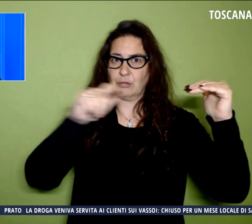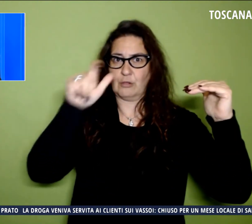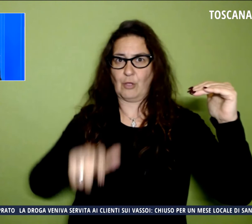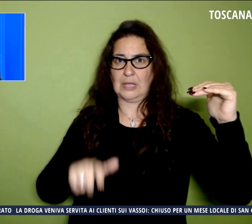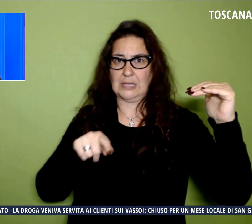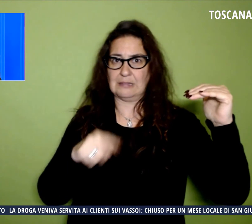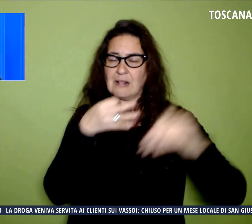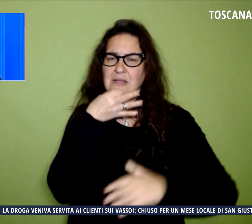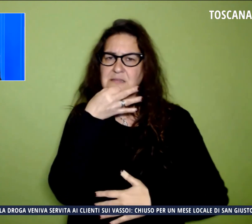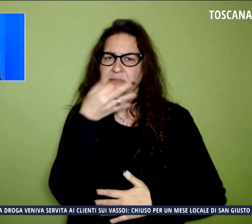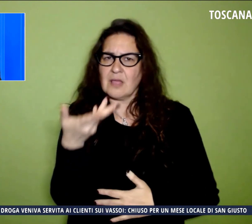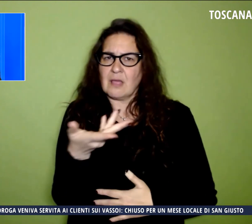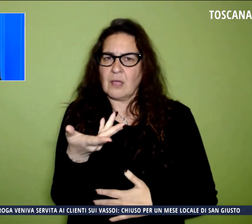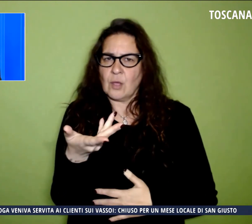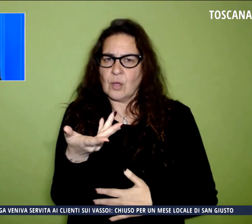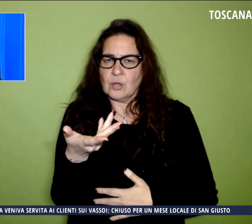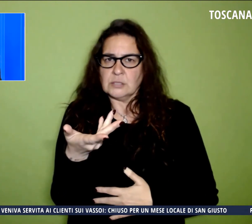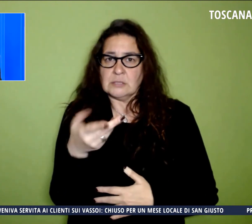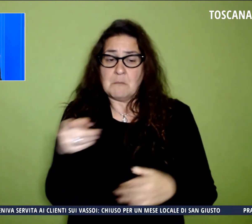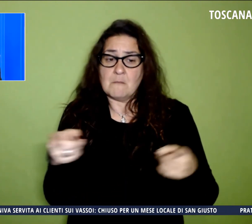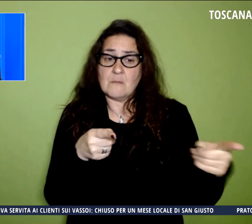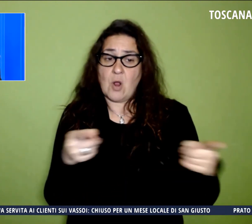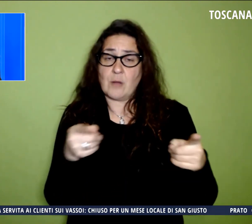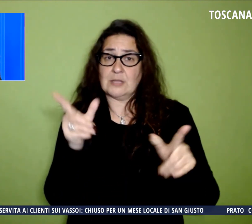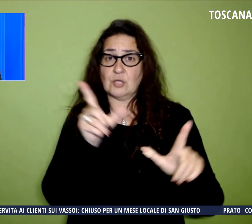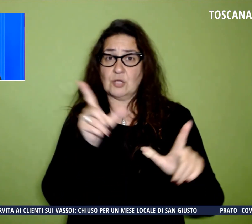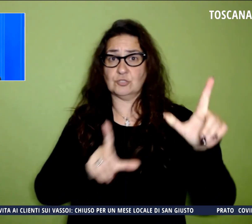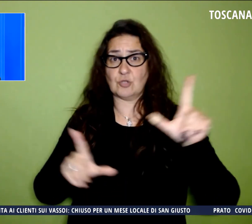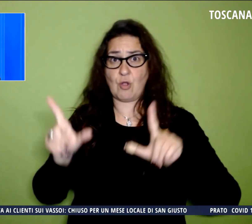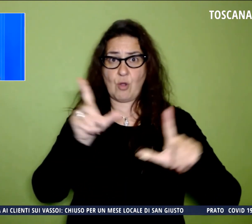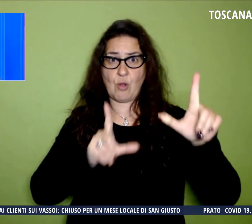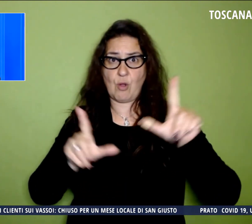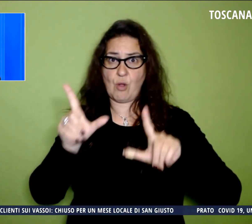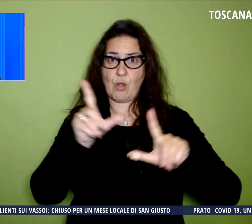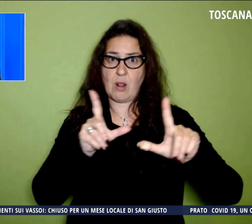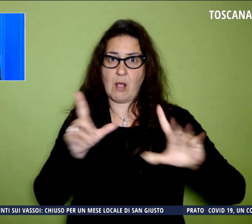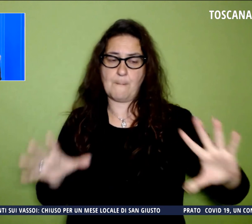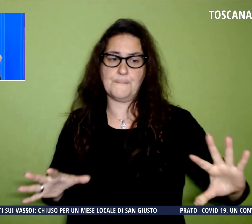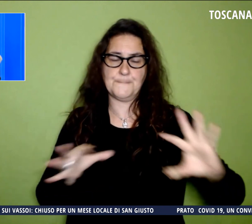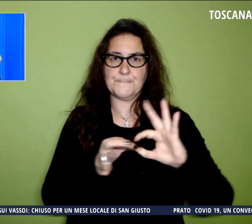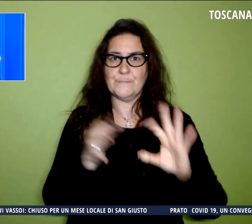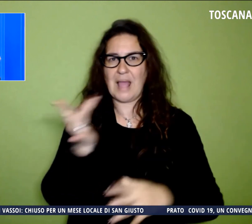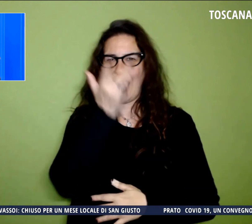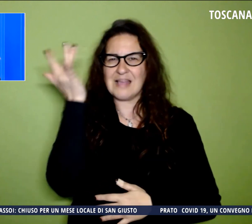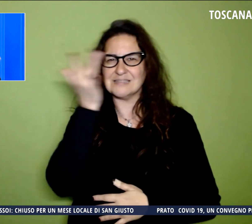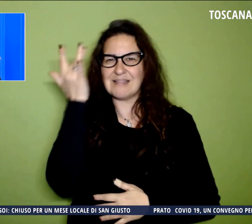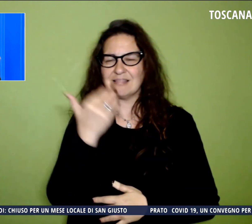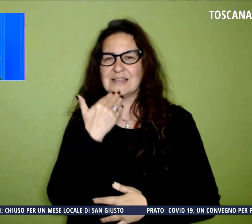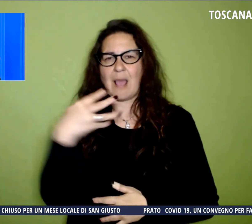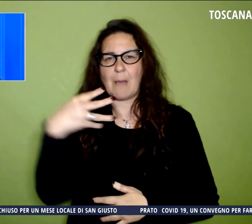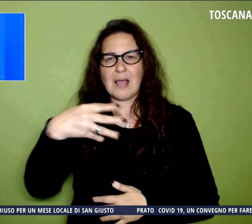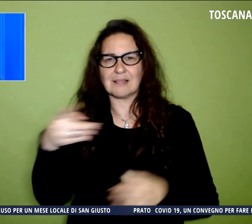si tratterebbe di una fase soleggiata che andrebbe a unirsi alla famosa estate di San Martino che è il periodo